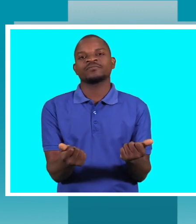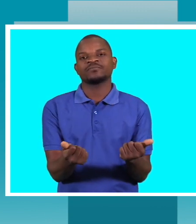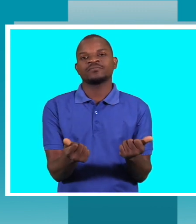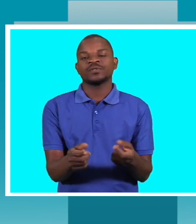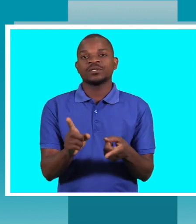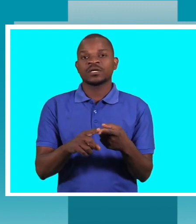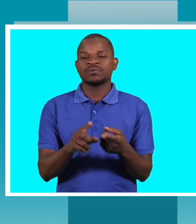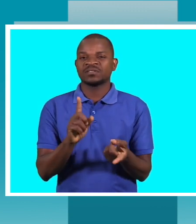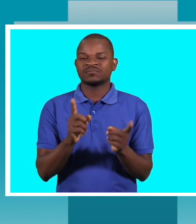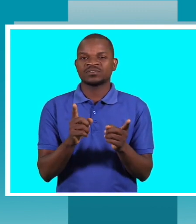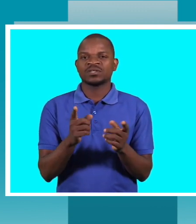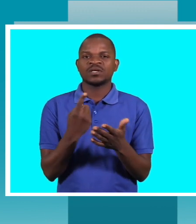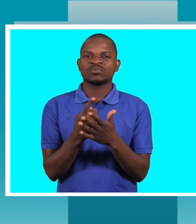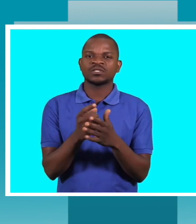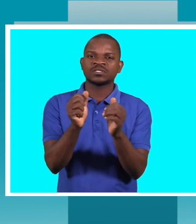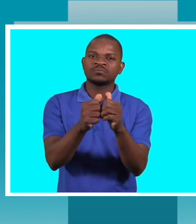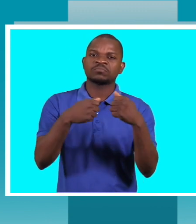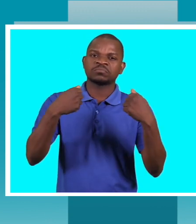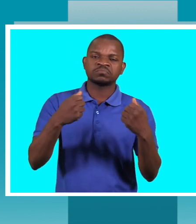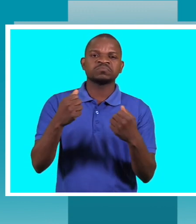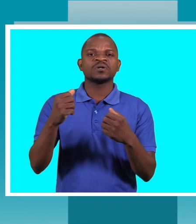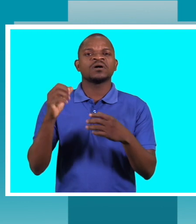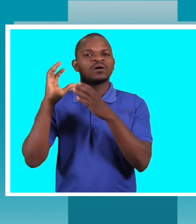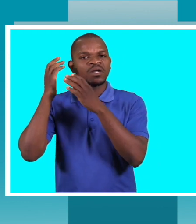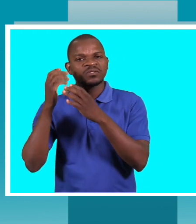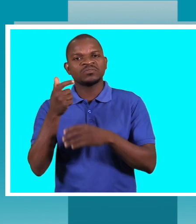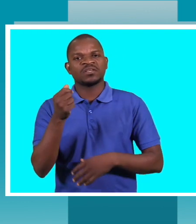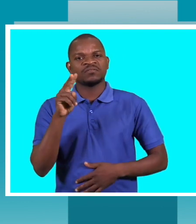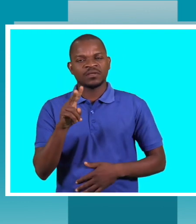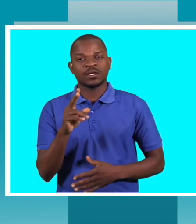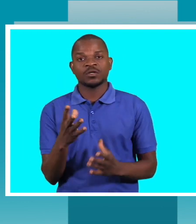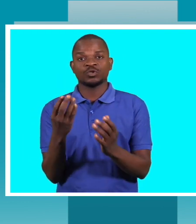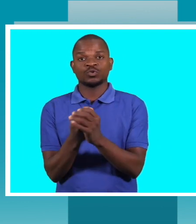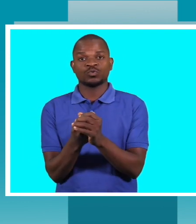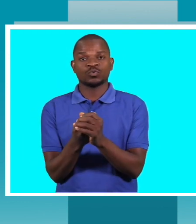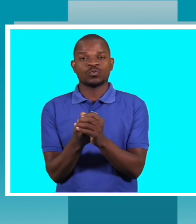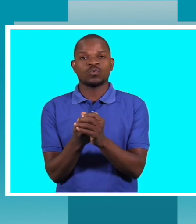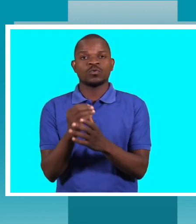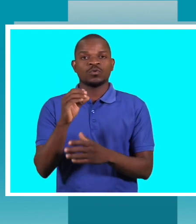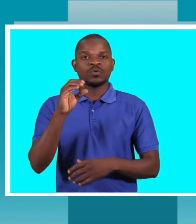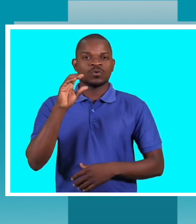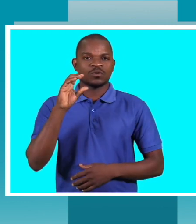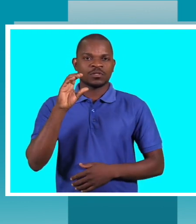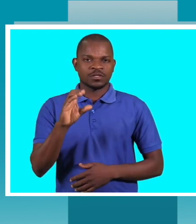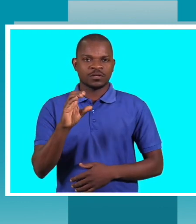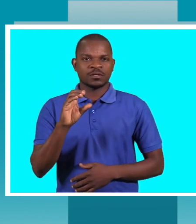deviam levar, juntamente com o CNSS, Conselho Nacional de Combate ao SIDA, não é?